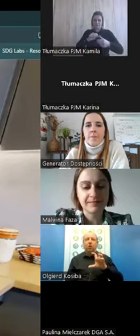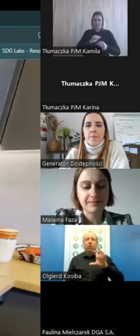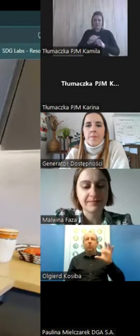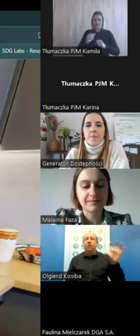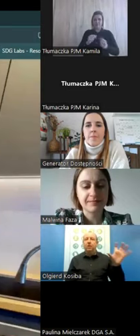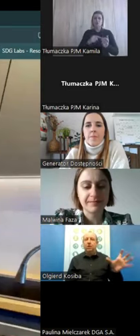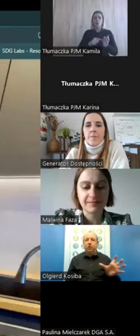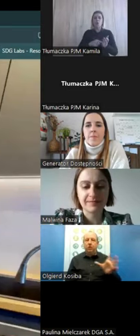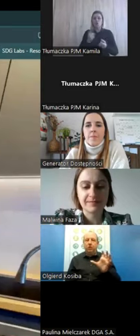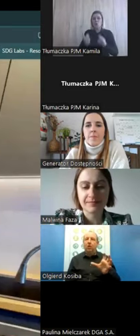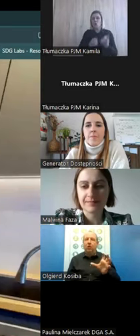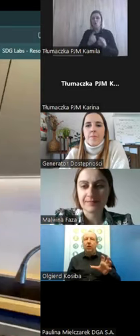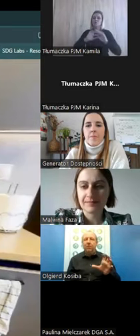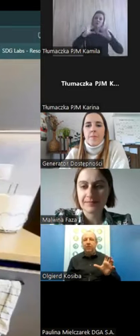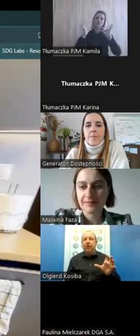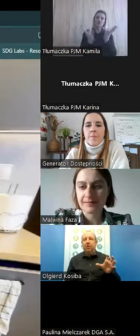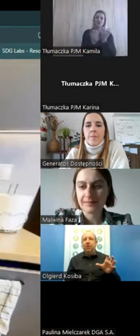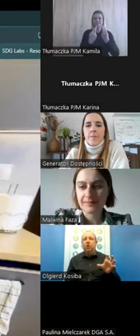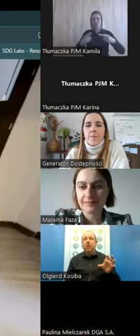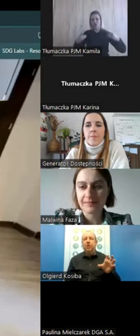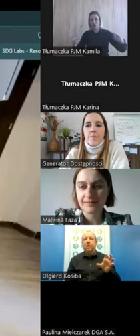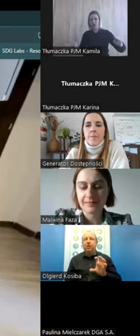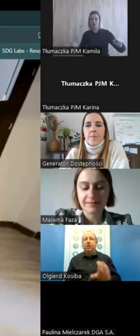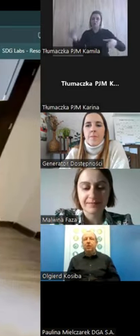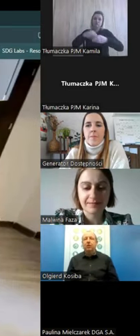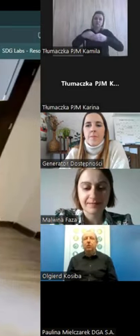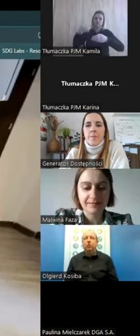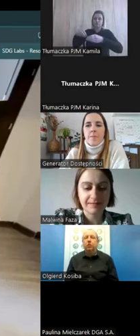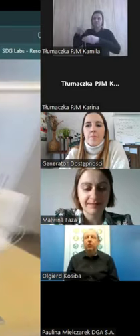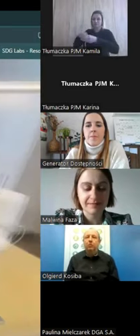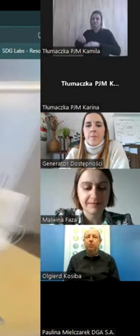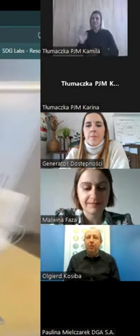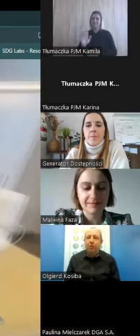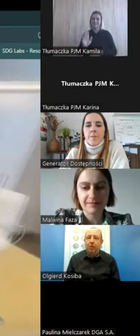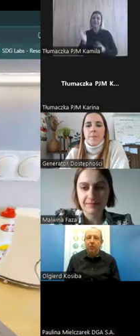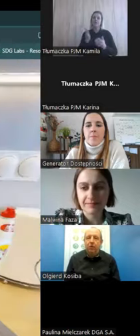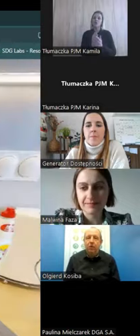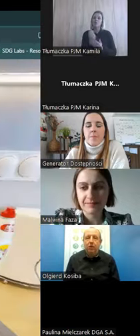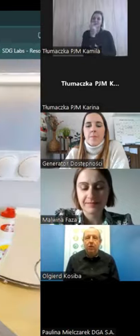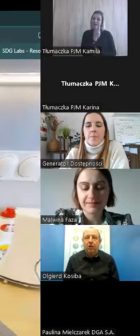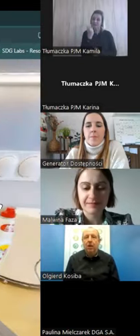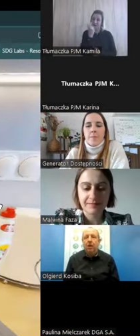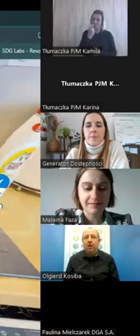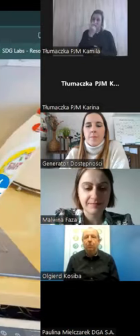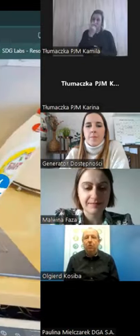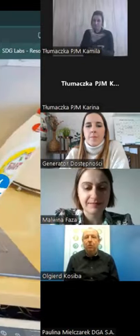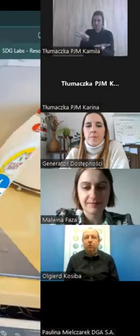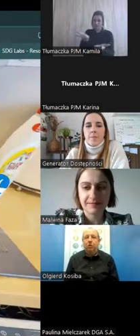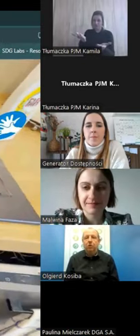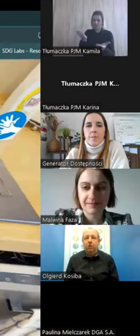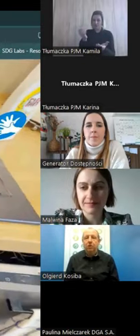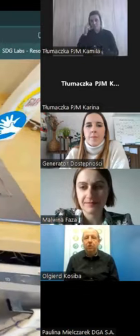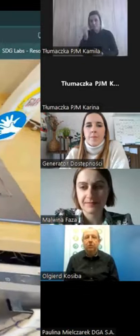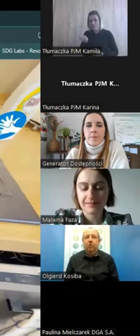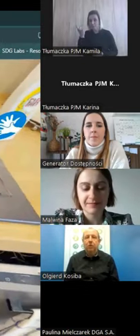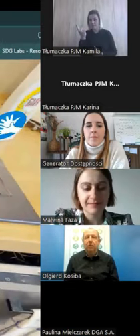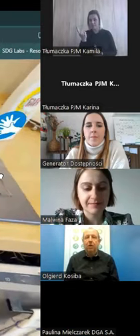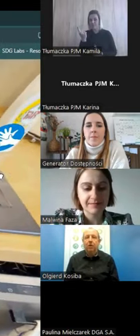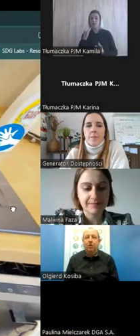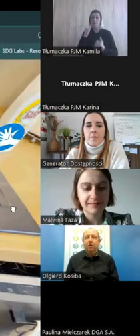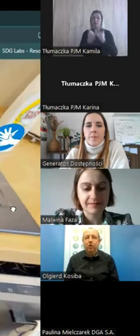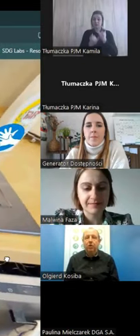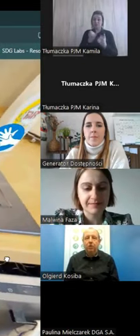prostu pokazać wszystko, tylko zainteresować ludzi pomysłem i jeżeli ten pomysł rzeczywiście się